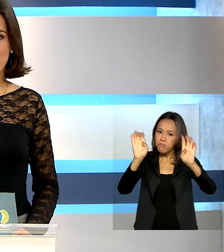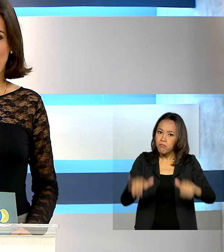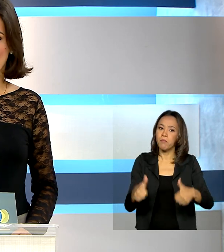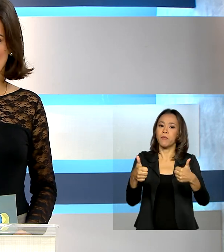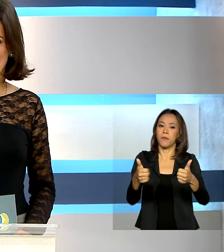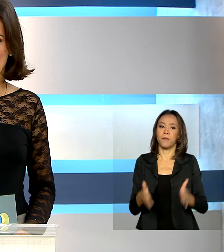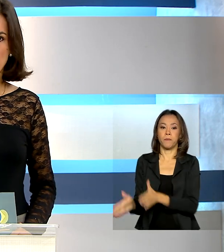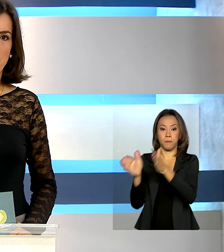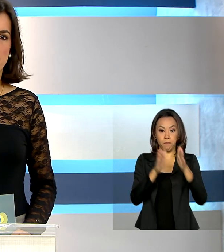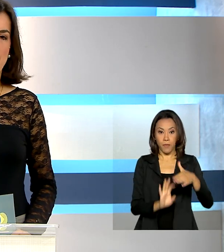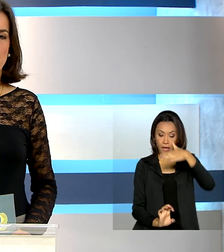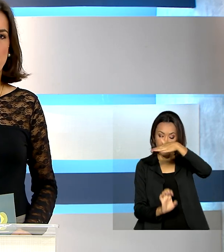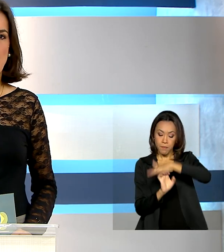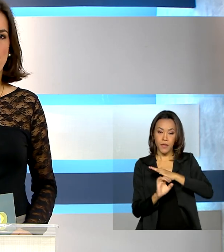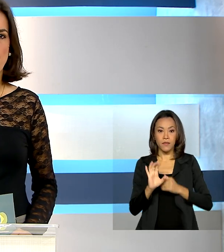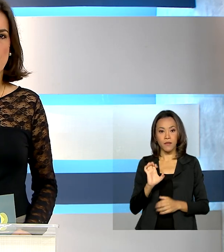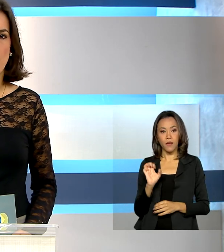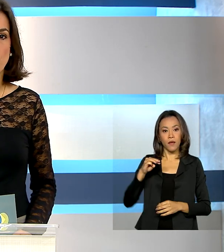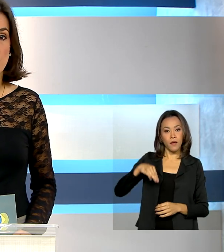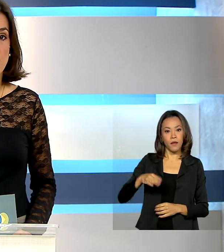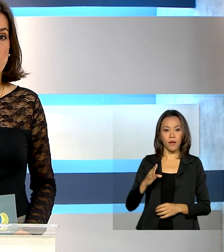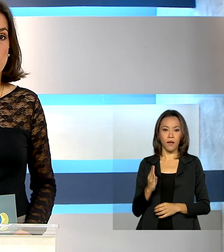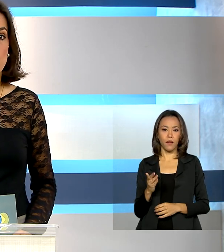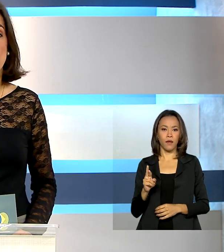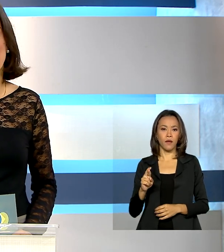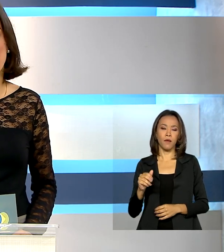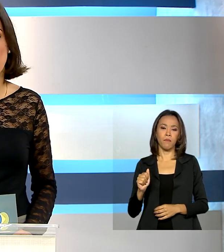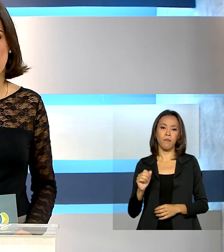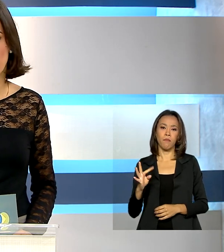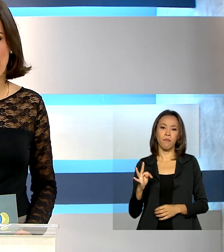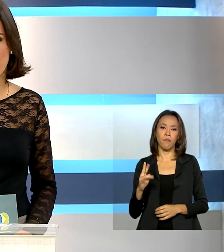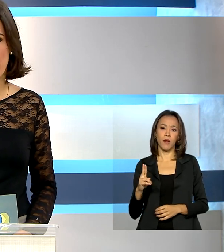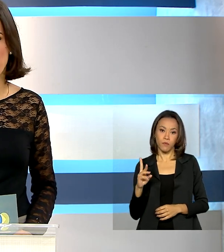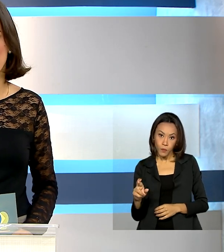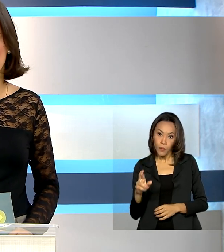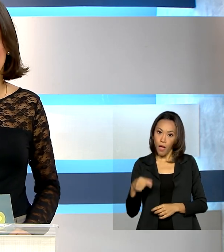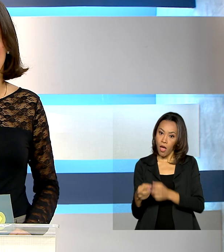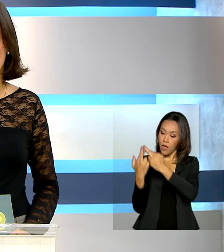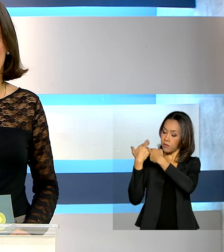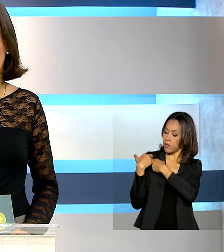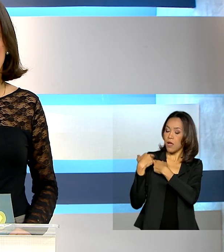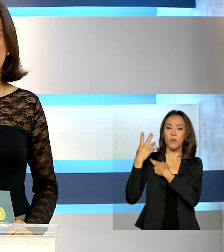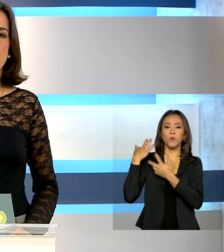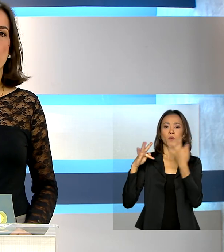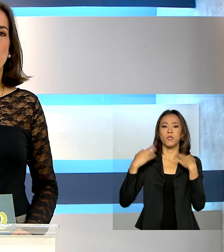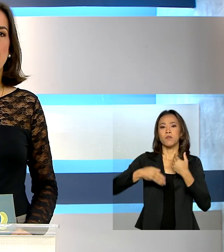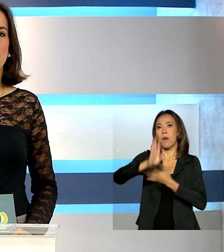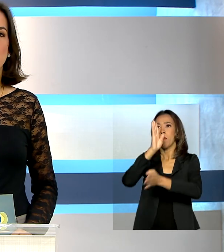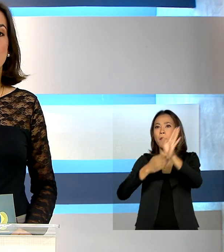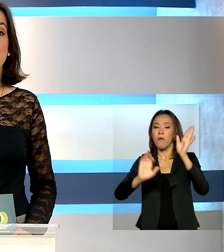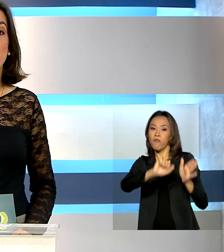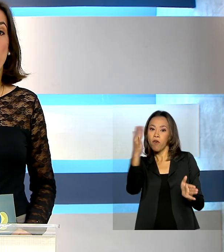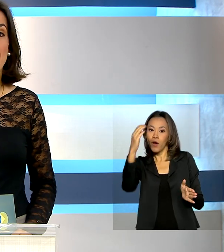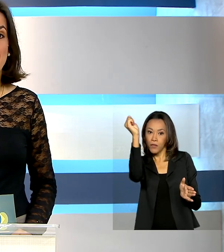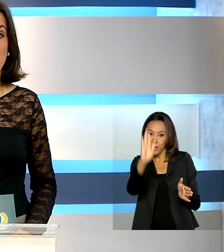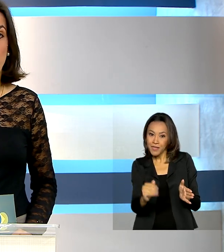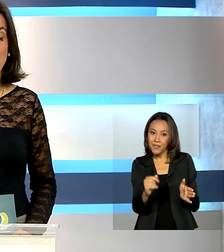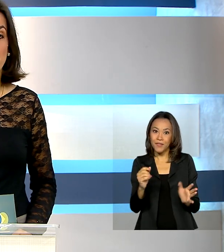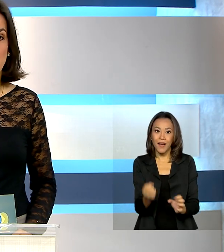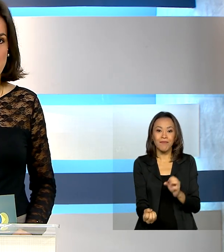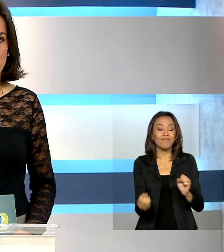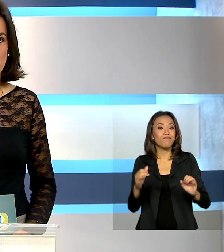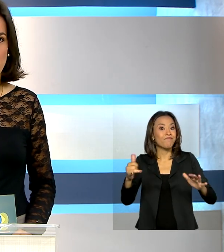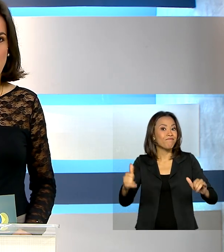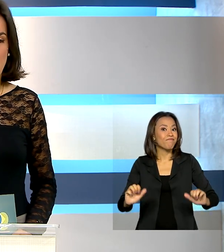A Embratur, responsável pela promoção dos destinos turísticos brasileiros no exterior, está completando 54